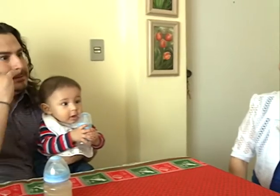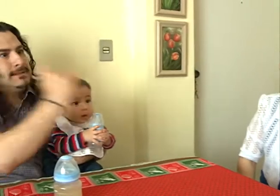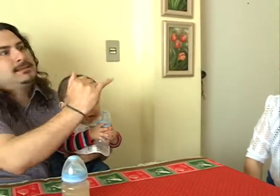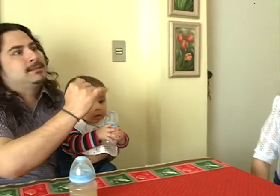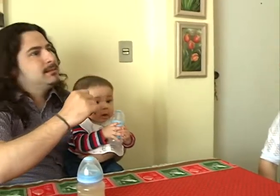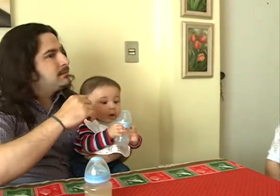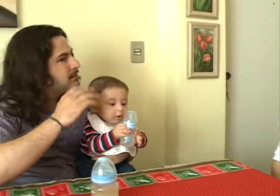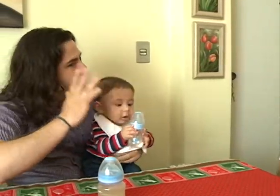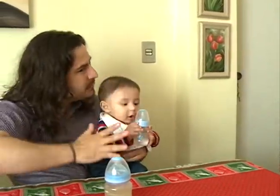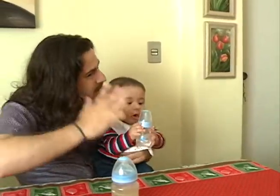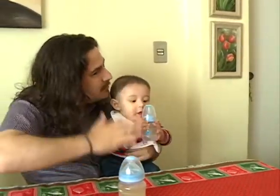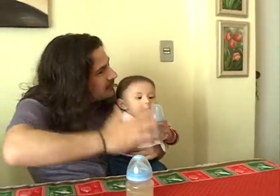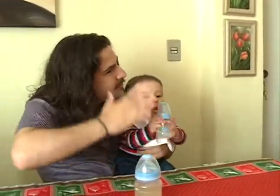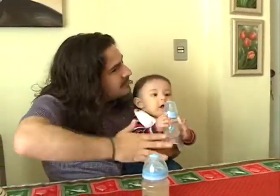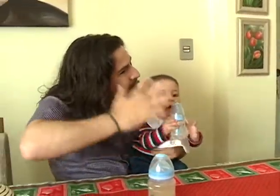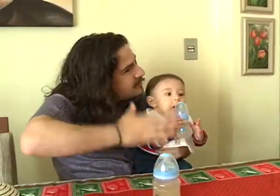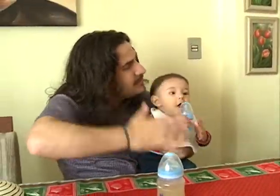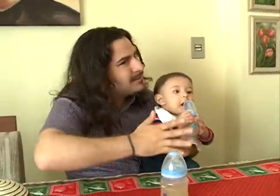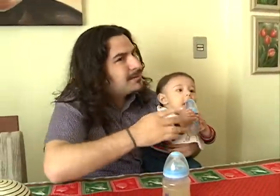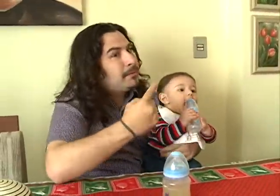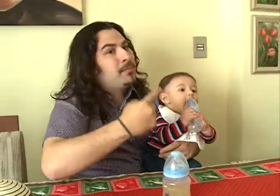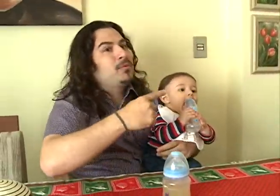Eu já falei que precisa falar em libras, porque a avó não sabe.